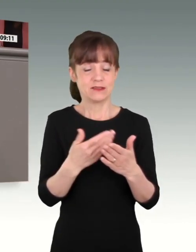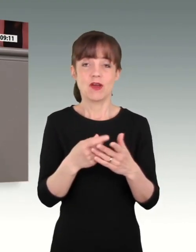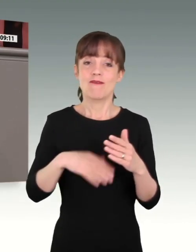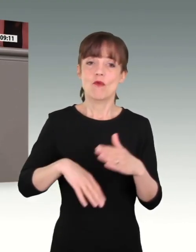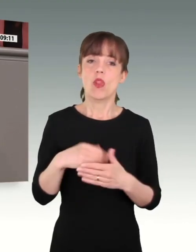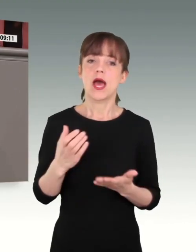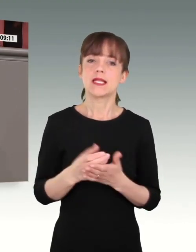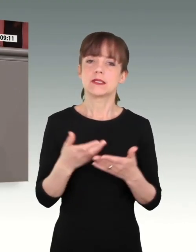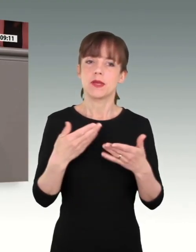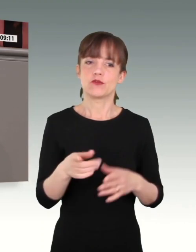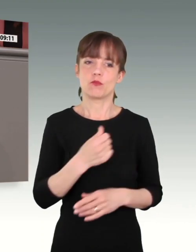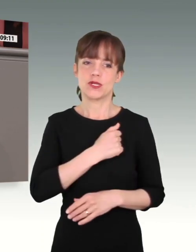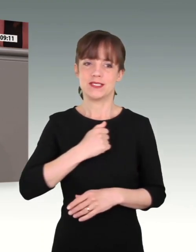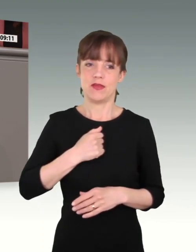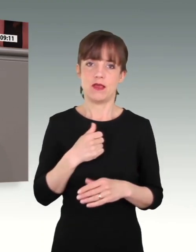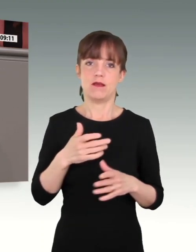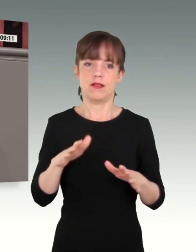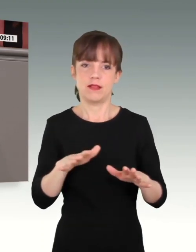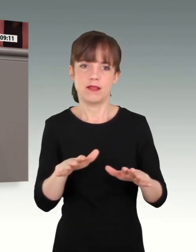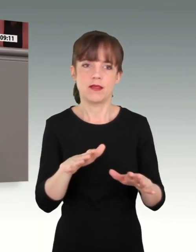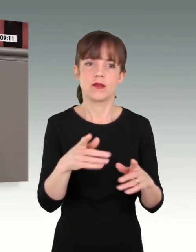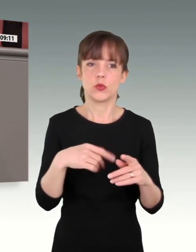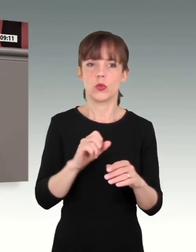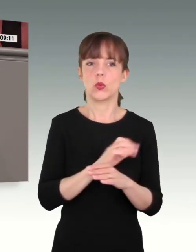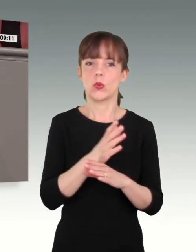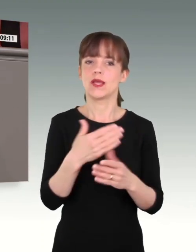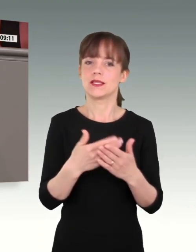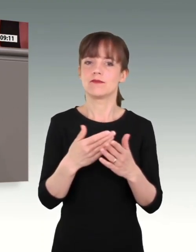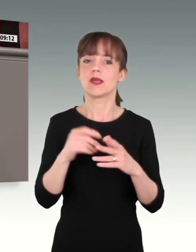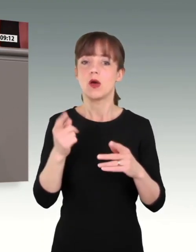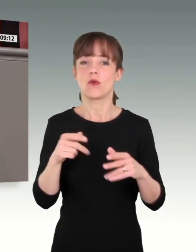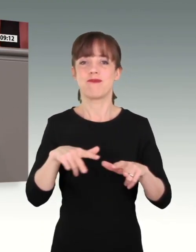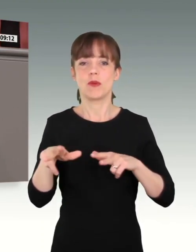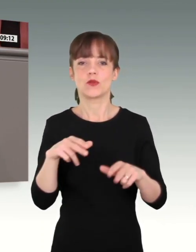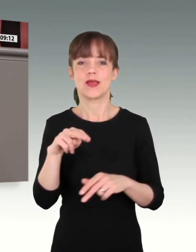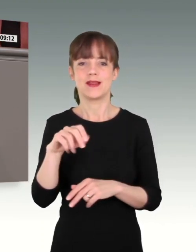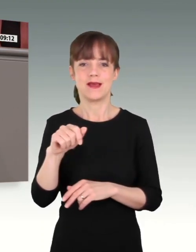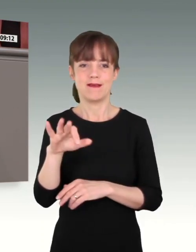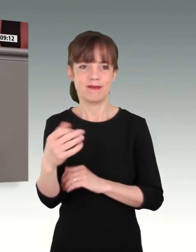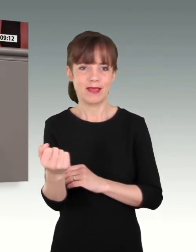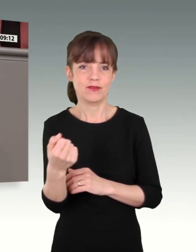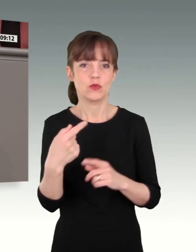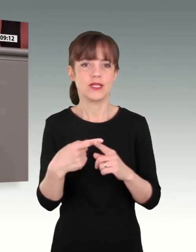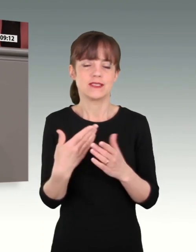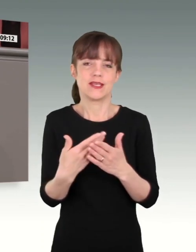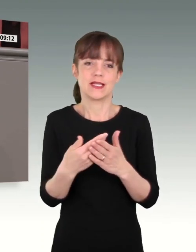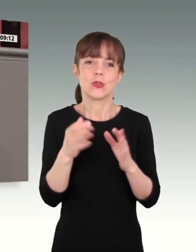im Amtshilfeeinsatz. Das war eine grandiose Leistung. Und wir mögen uns nicht vorstellen, wie das in der Pandemiebekämpfung gewesen wäre, ohne die